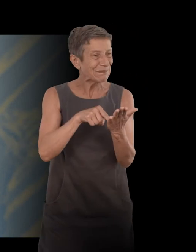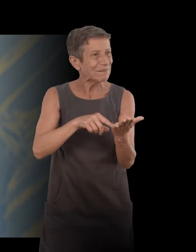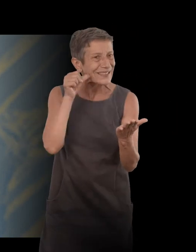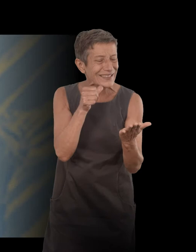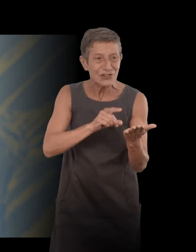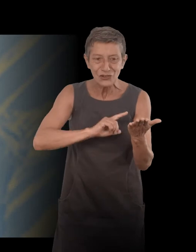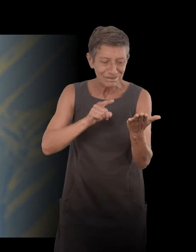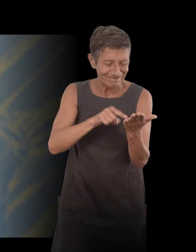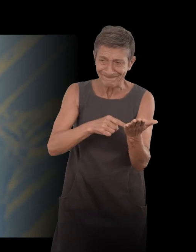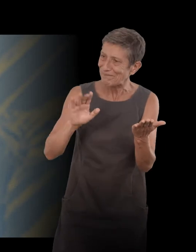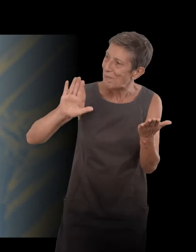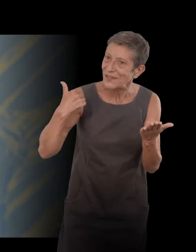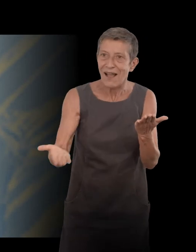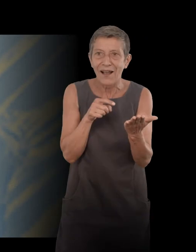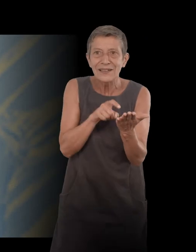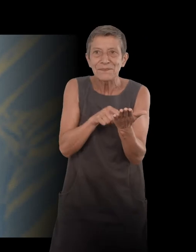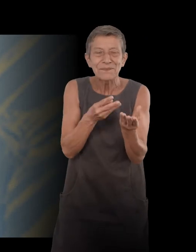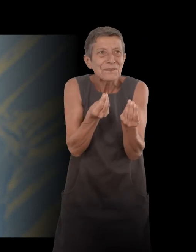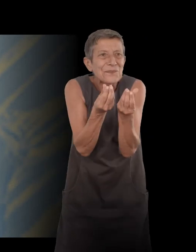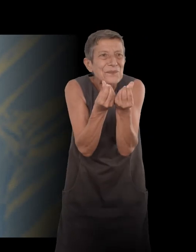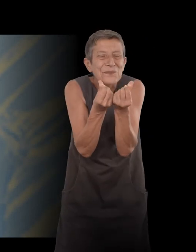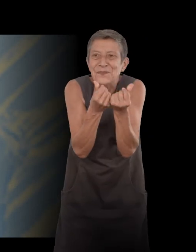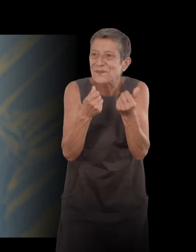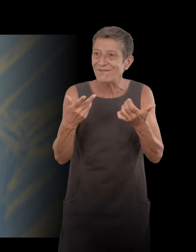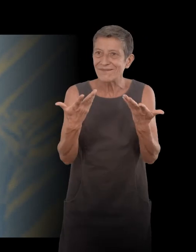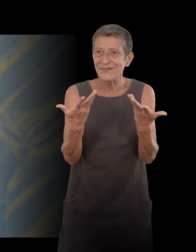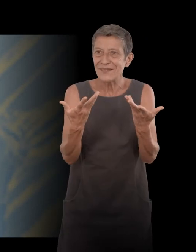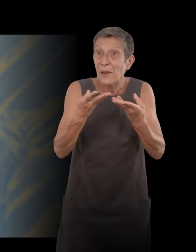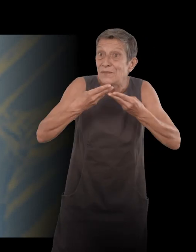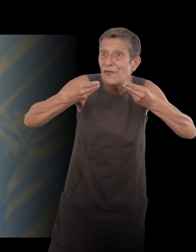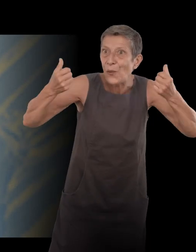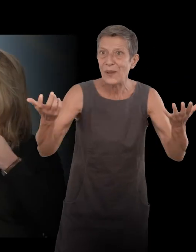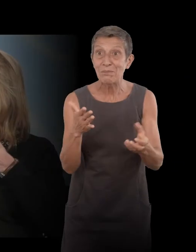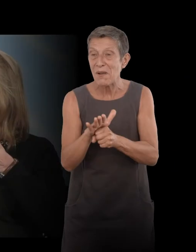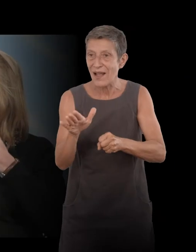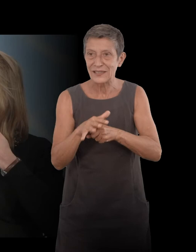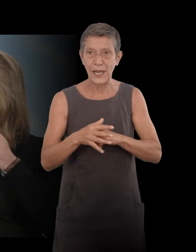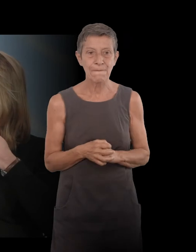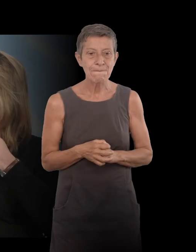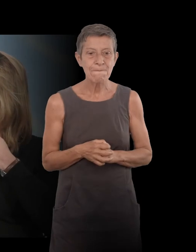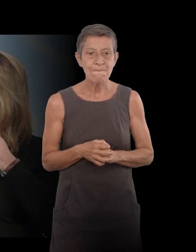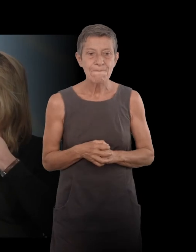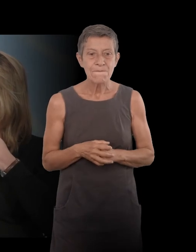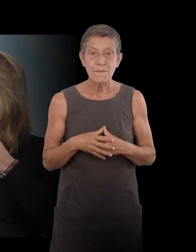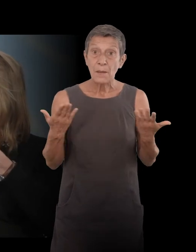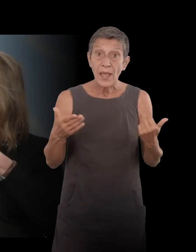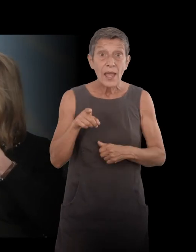il n'y avait pas la même fluidité. Et vous avez songé à le laisser, justement,